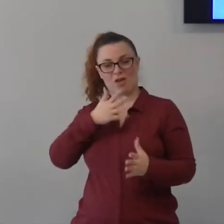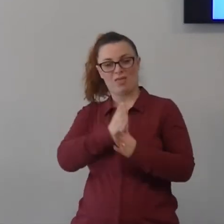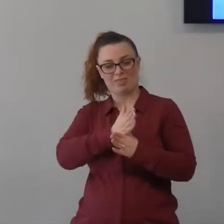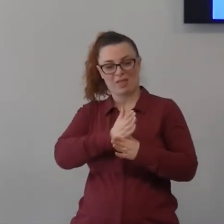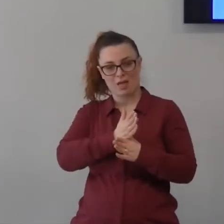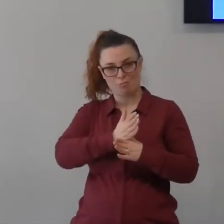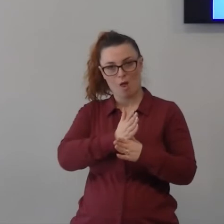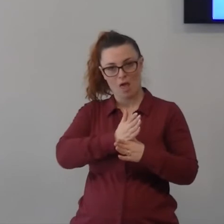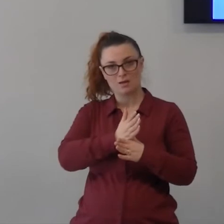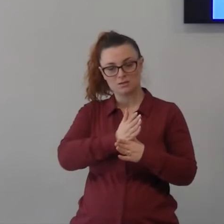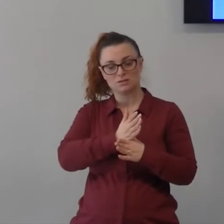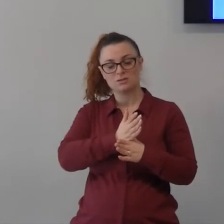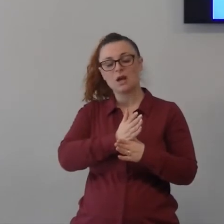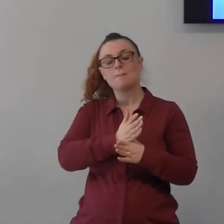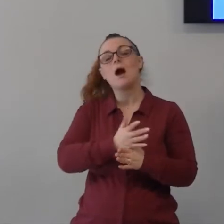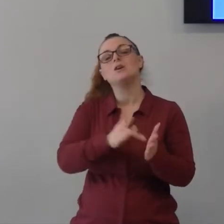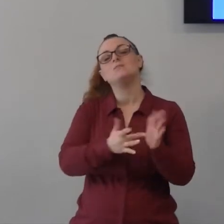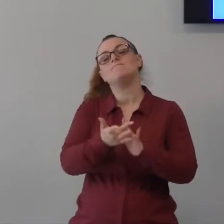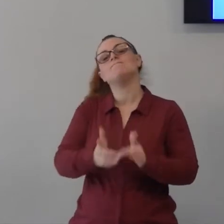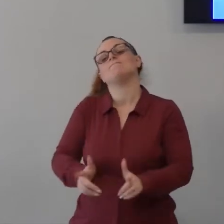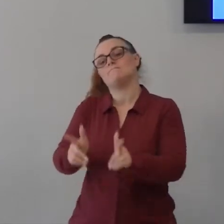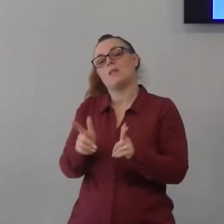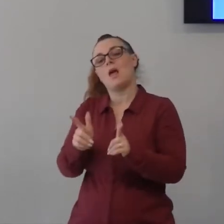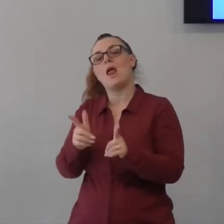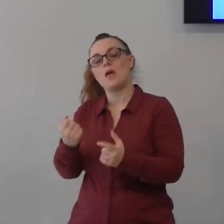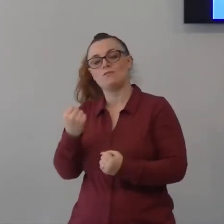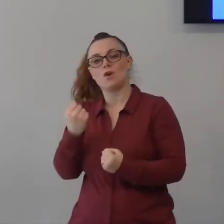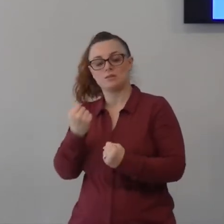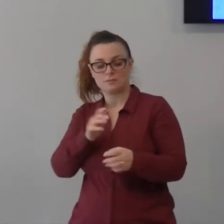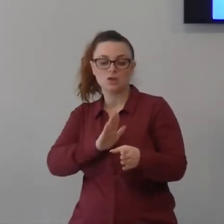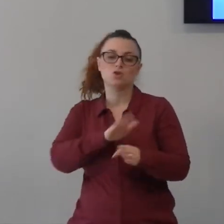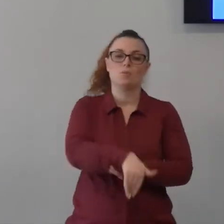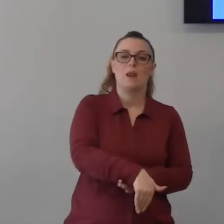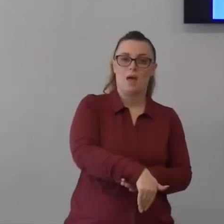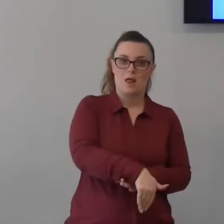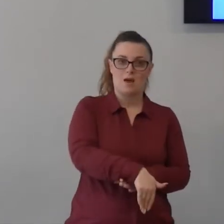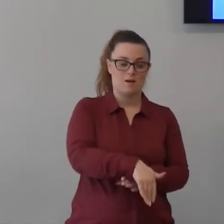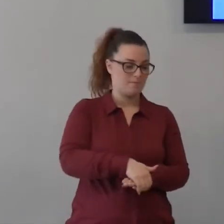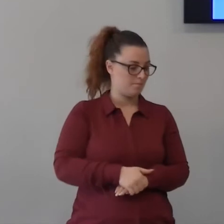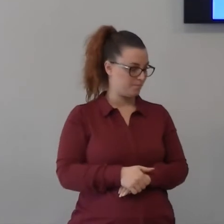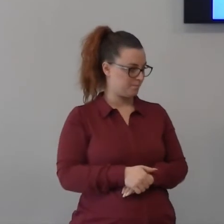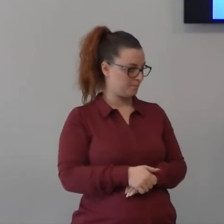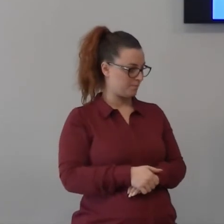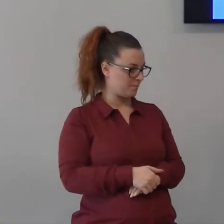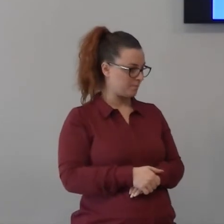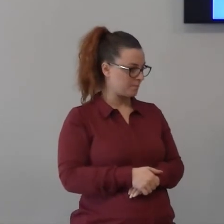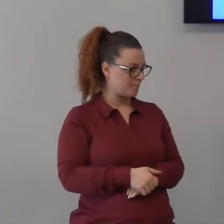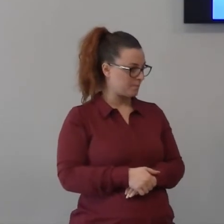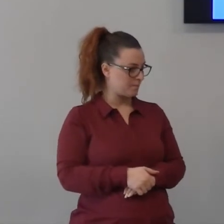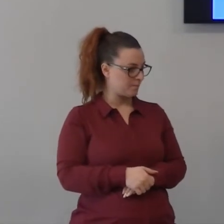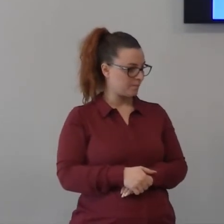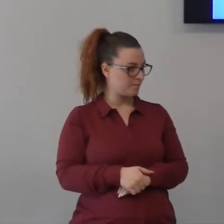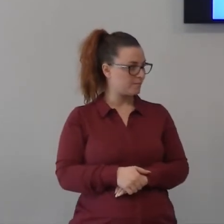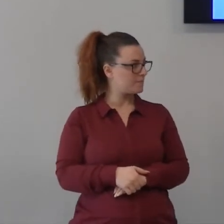è detto nella parola che quello che fanno i credenti è l'effetto di dimostrare che non è la